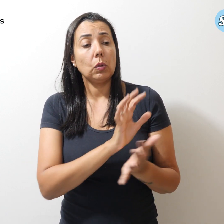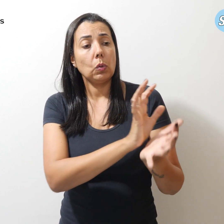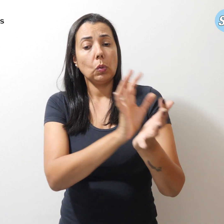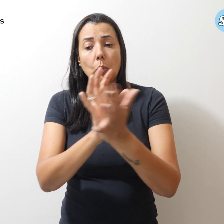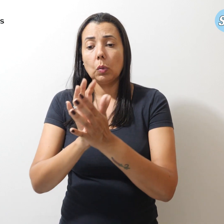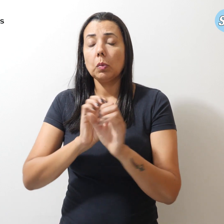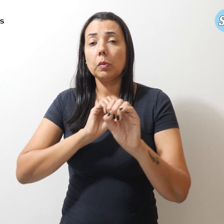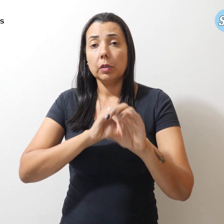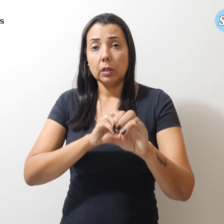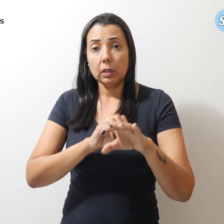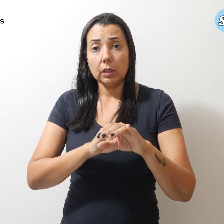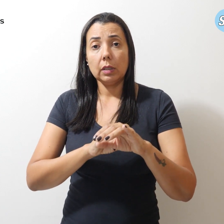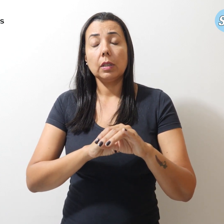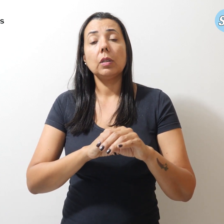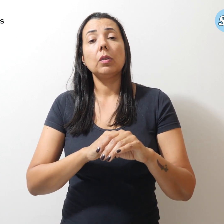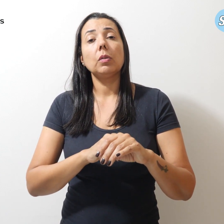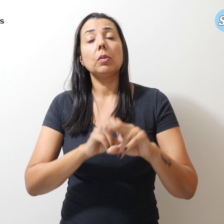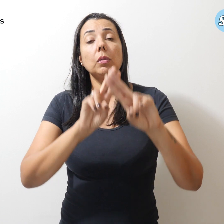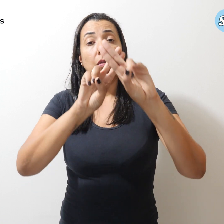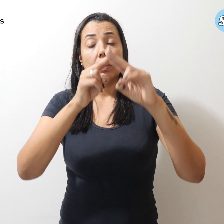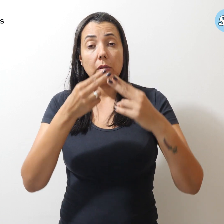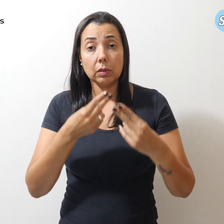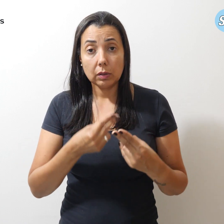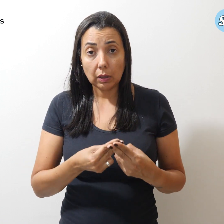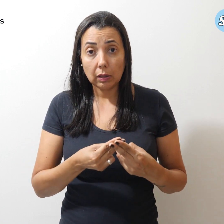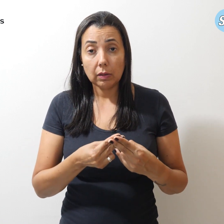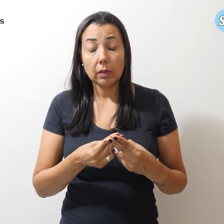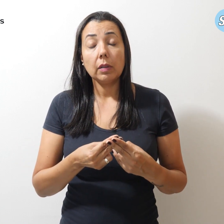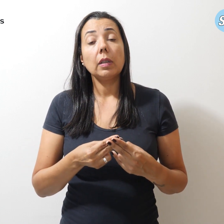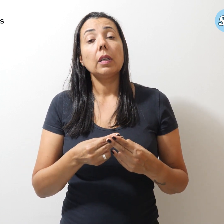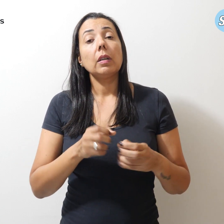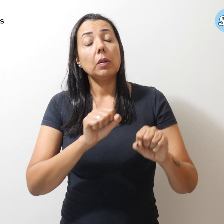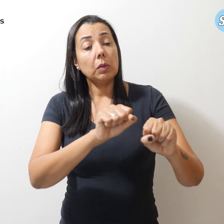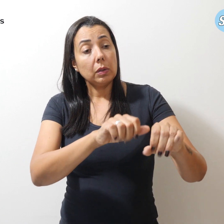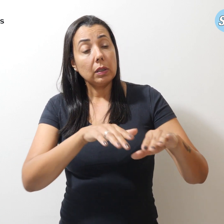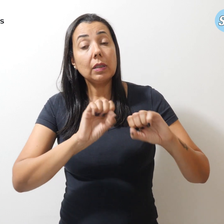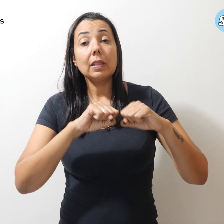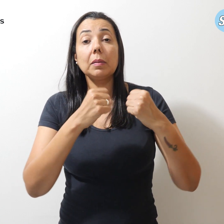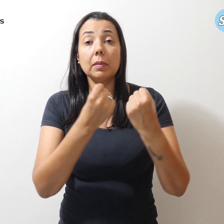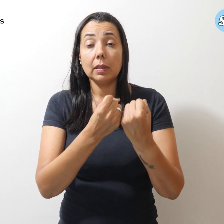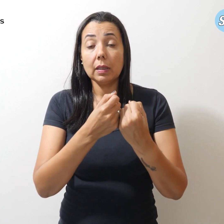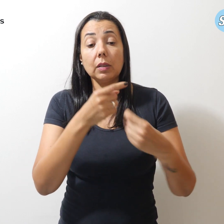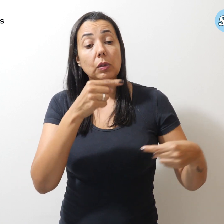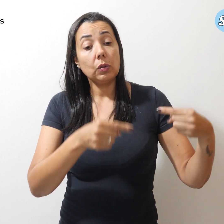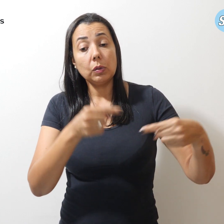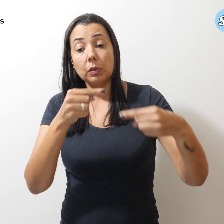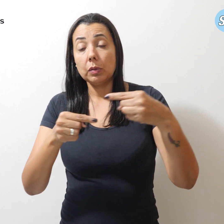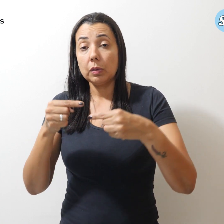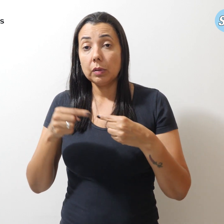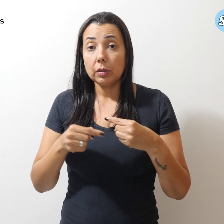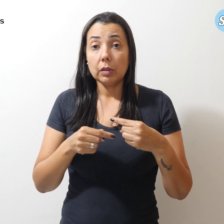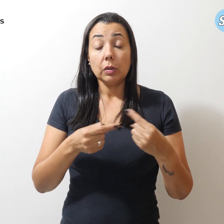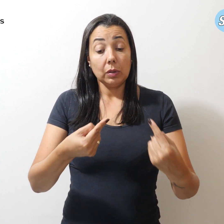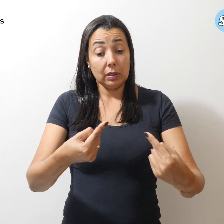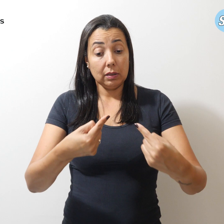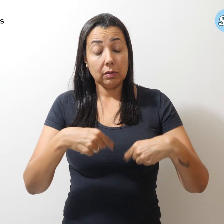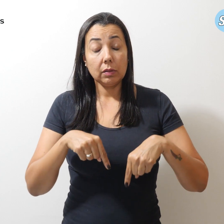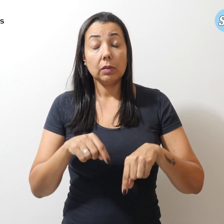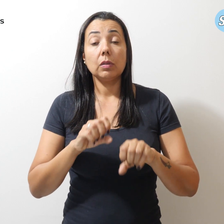Educação da Câmara dos Deputados realiza um seminário para discutir os desafios do novo ensino